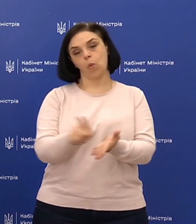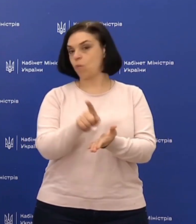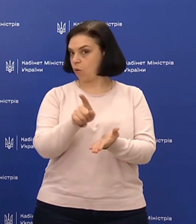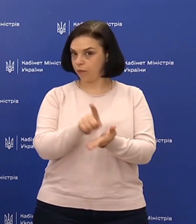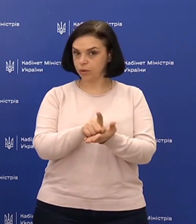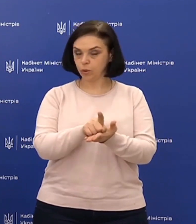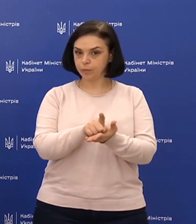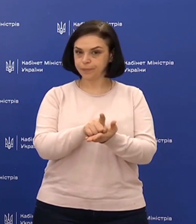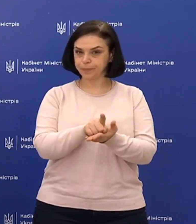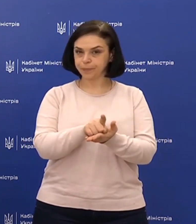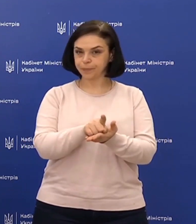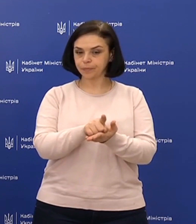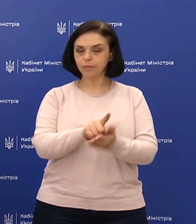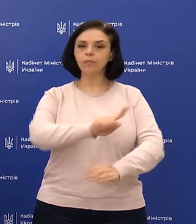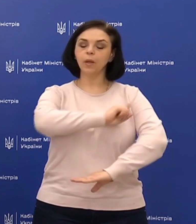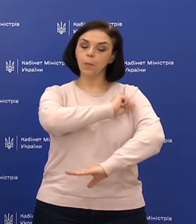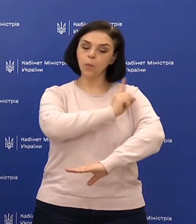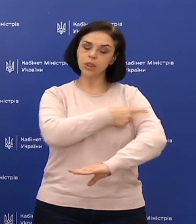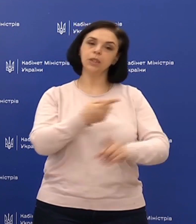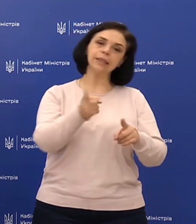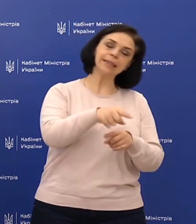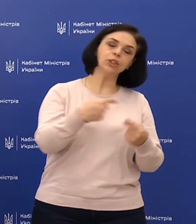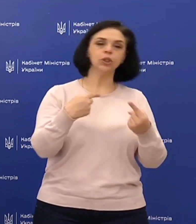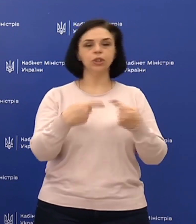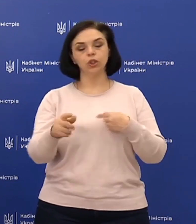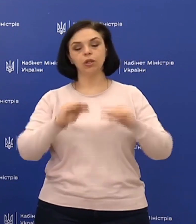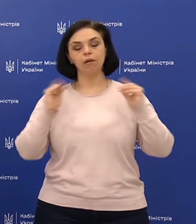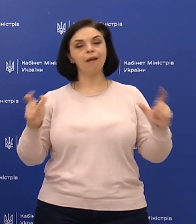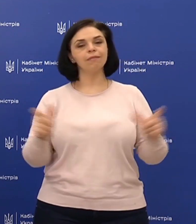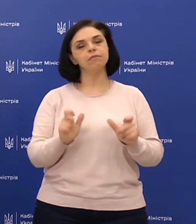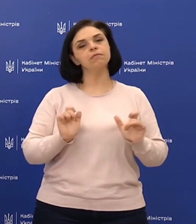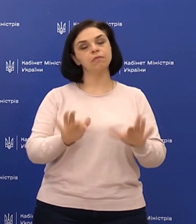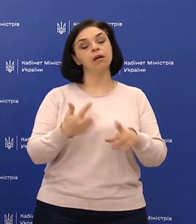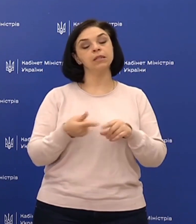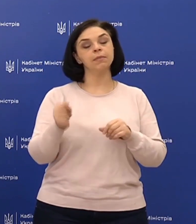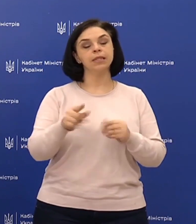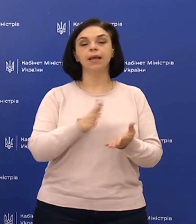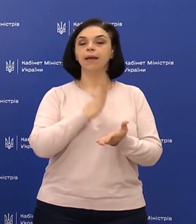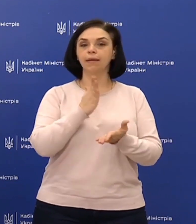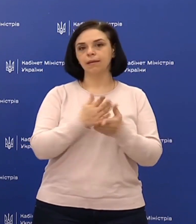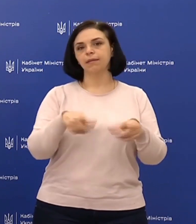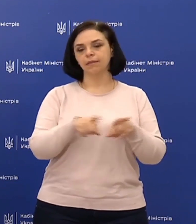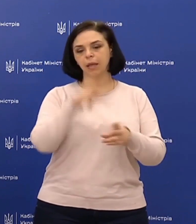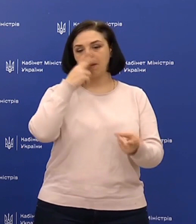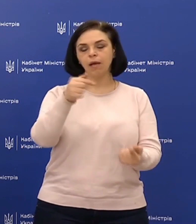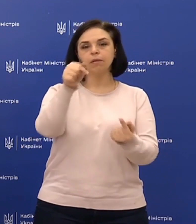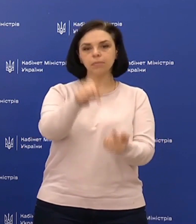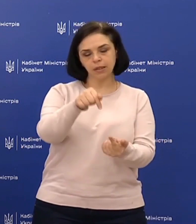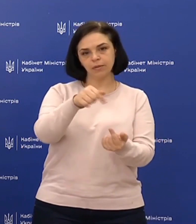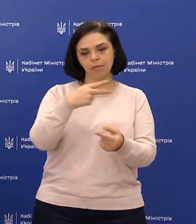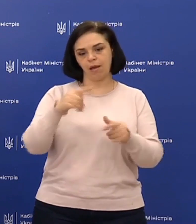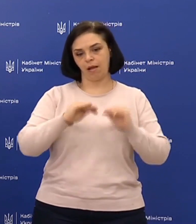'язок, посилювати ті чи інші карантинні заходи. Саме це і є таким адаптивним